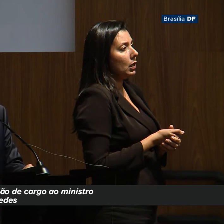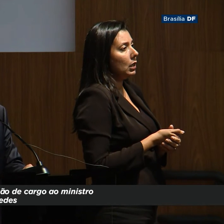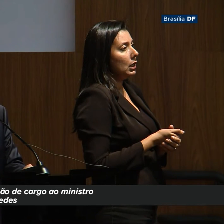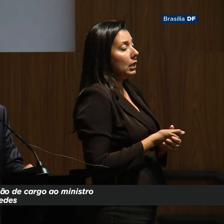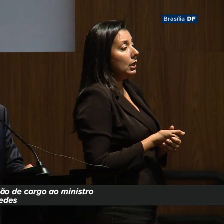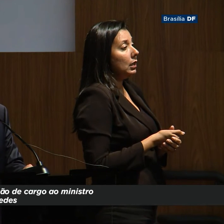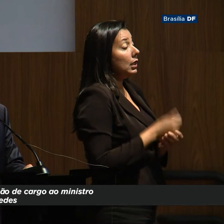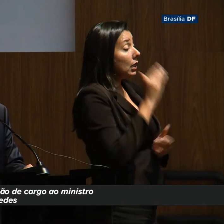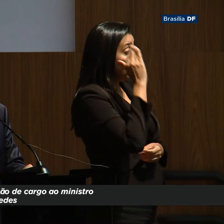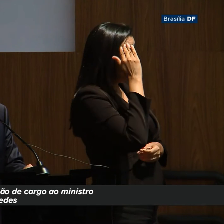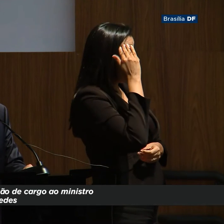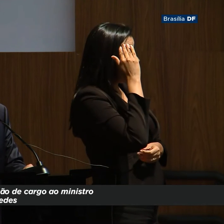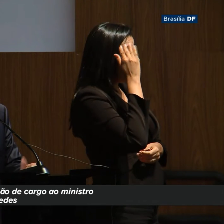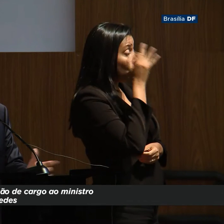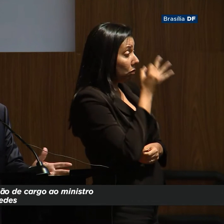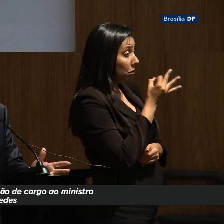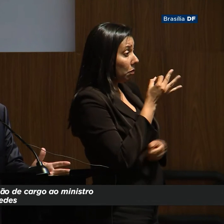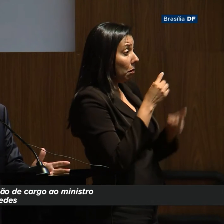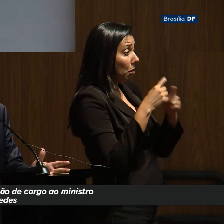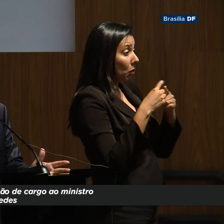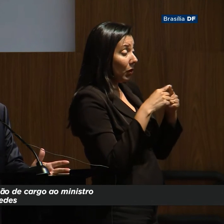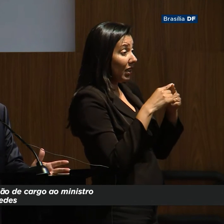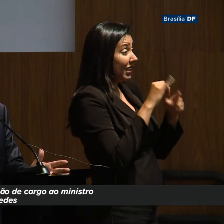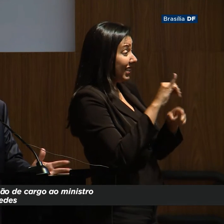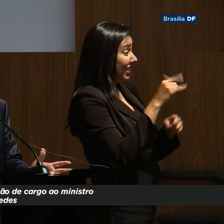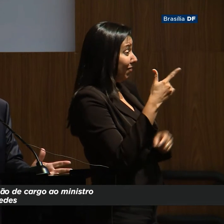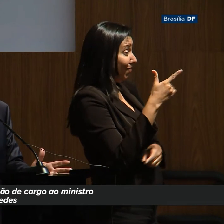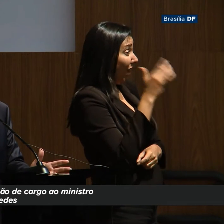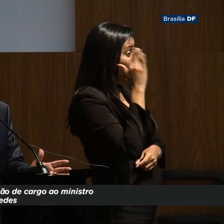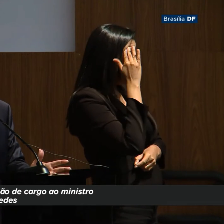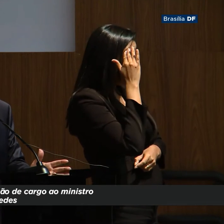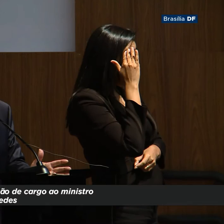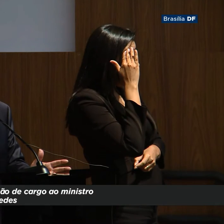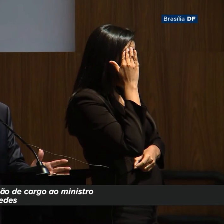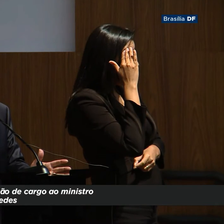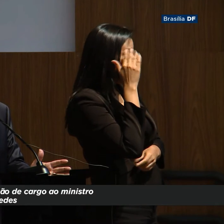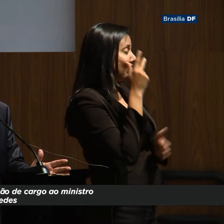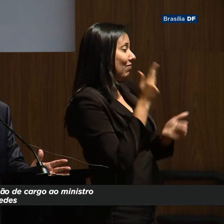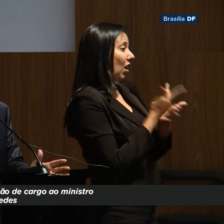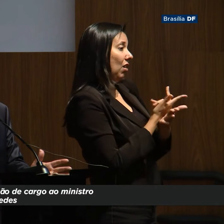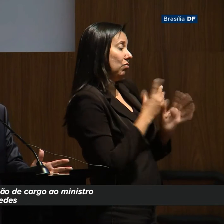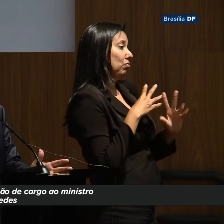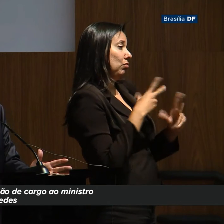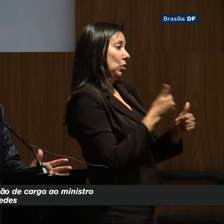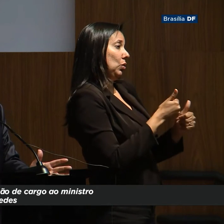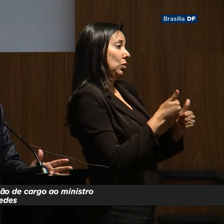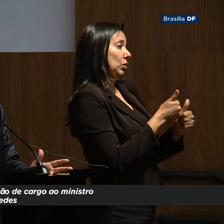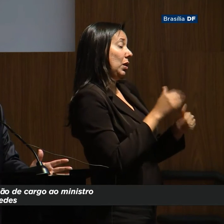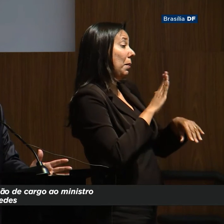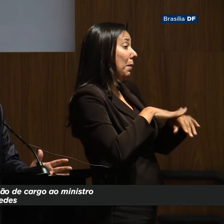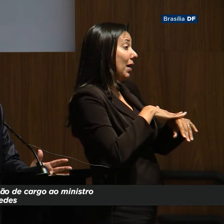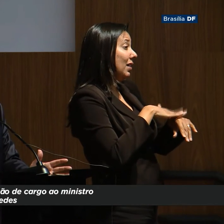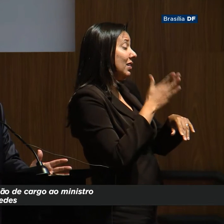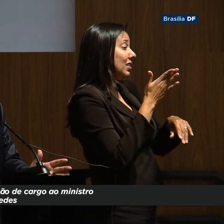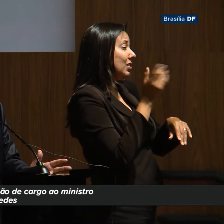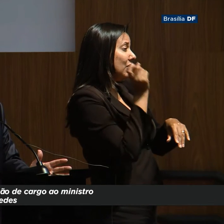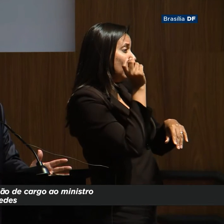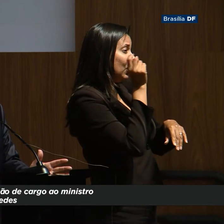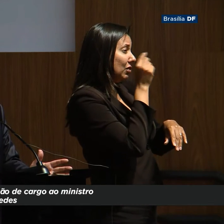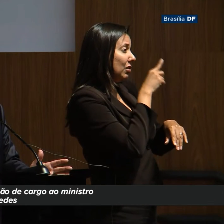sermos compreendidos. Porque, sem essa compreensão, não vai dar certo. E a coisa mais fácil é se livrar